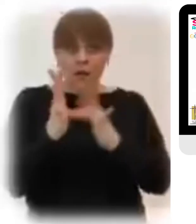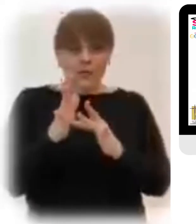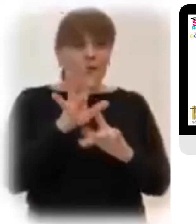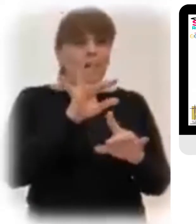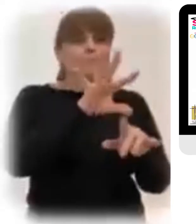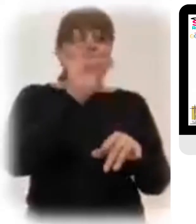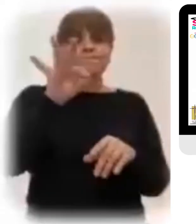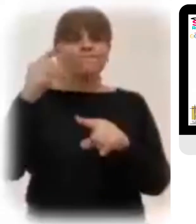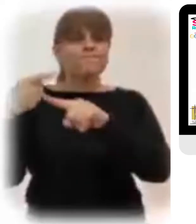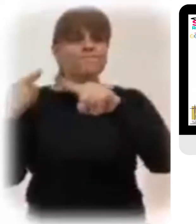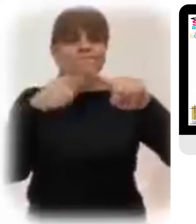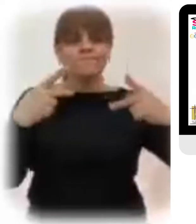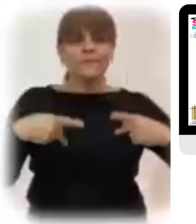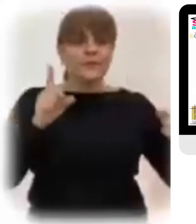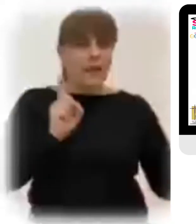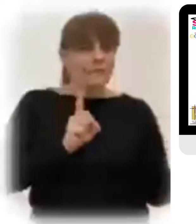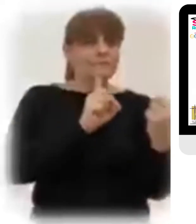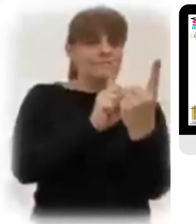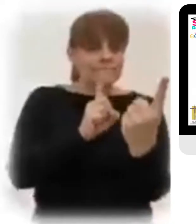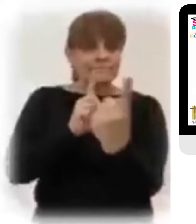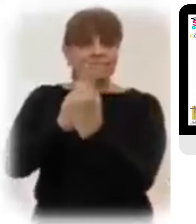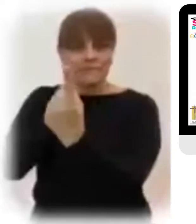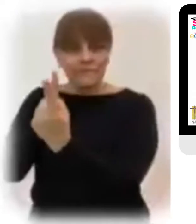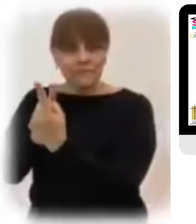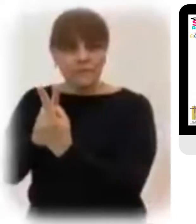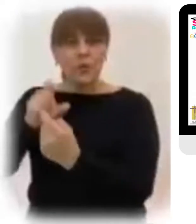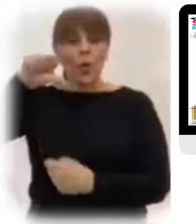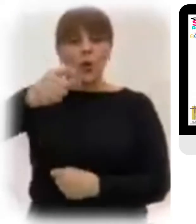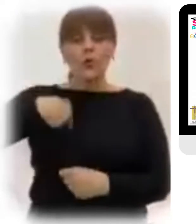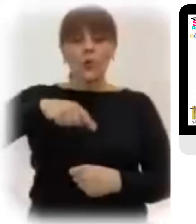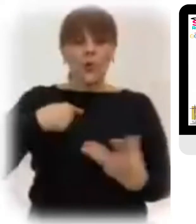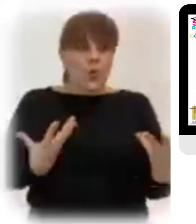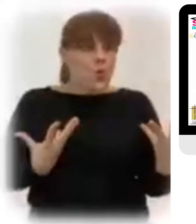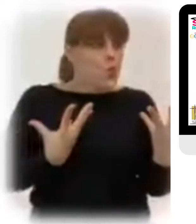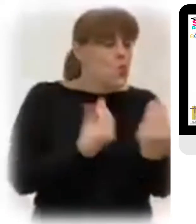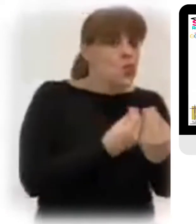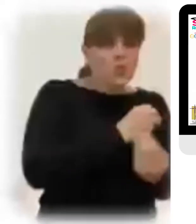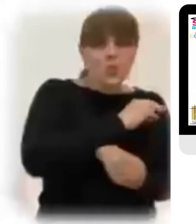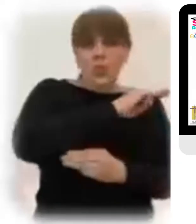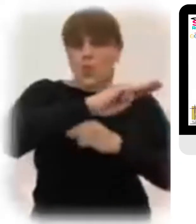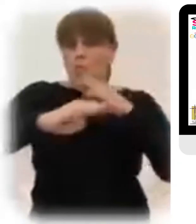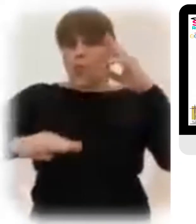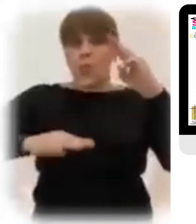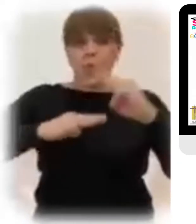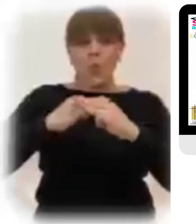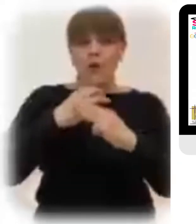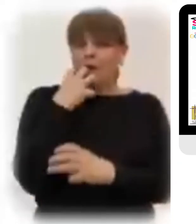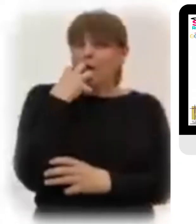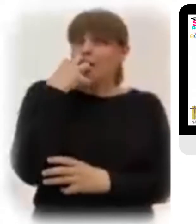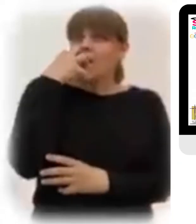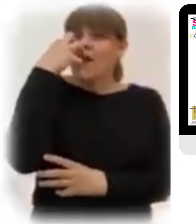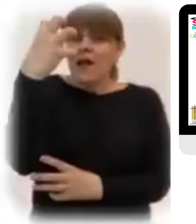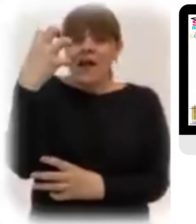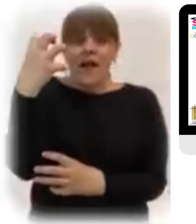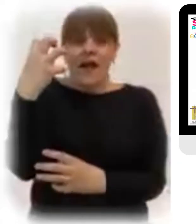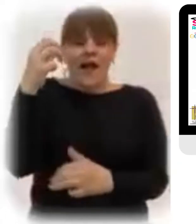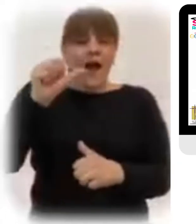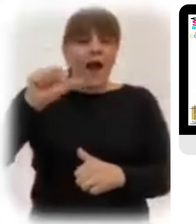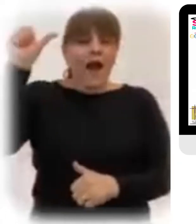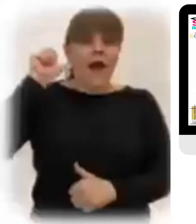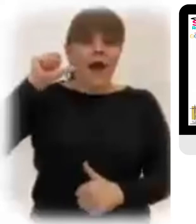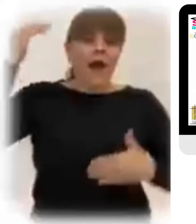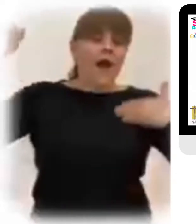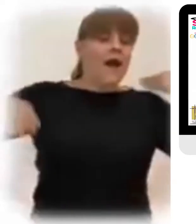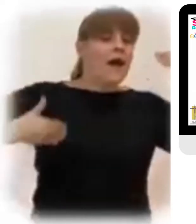a los testigos escogidos Hoy nos unimos a toda la creación para gritar fuerte Aleluya, ha